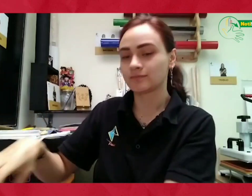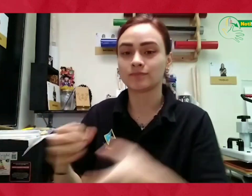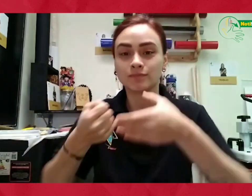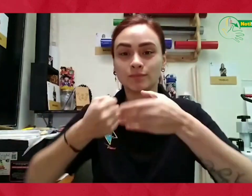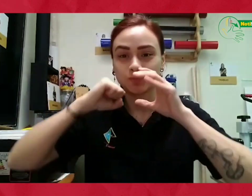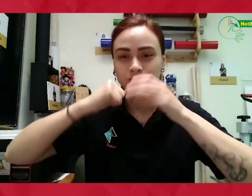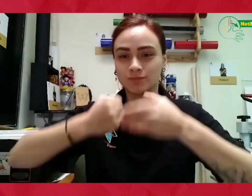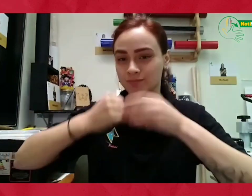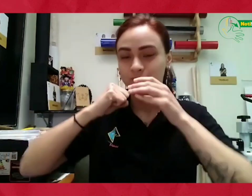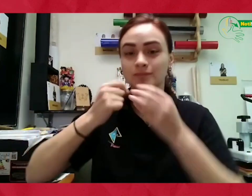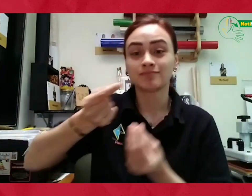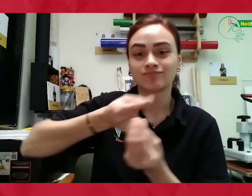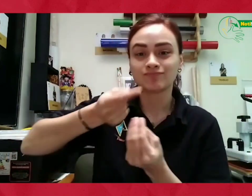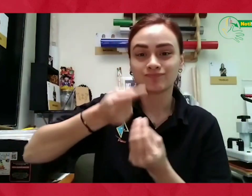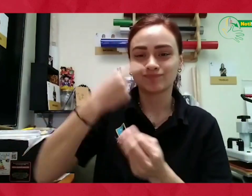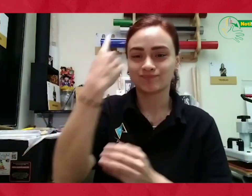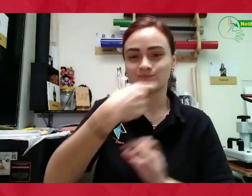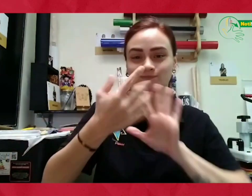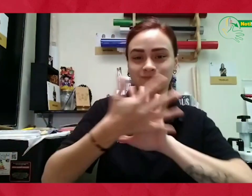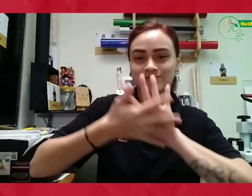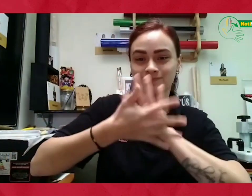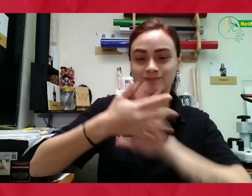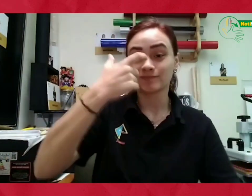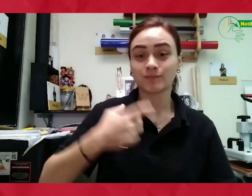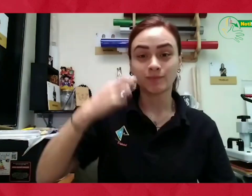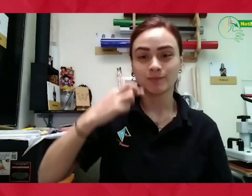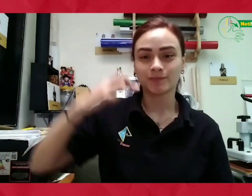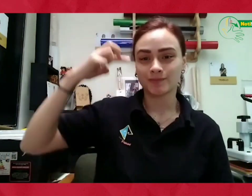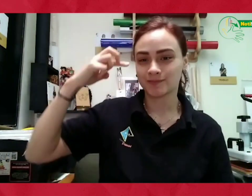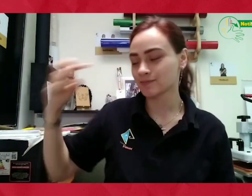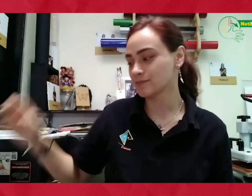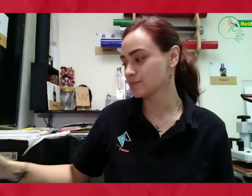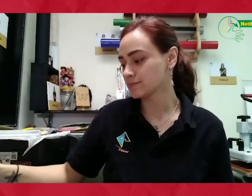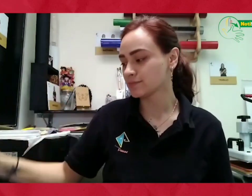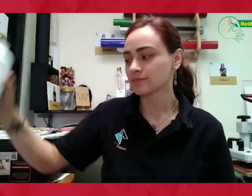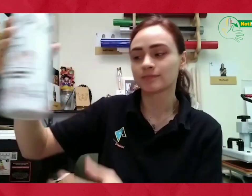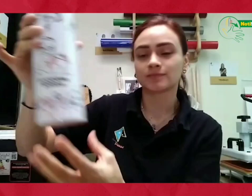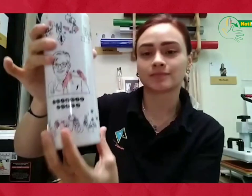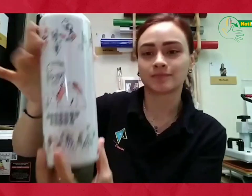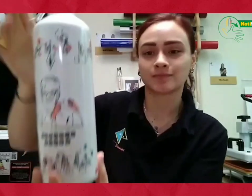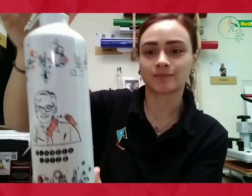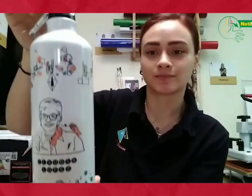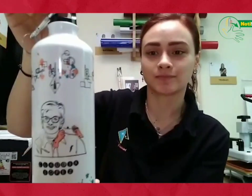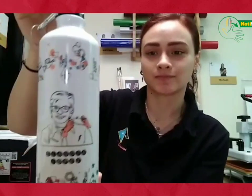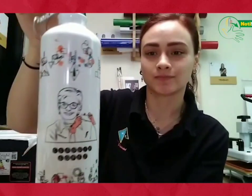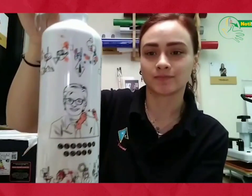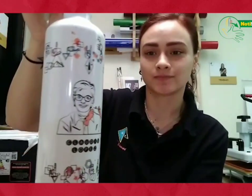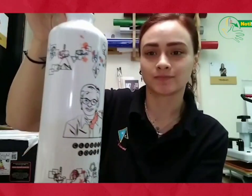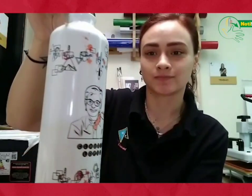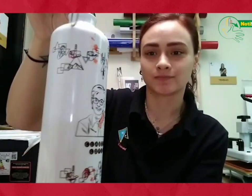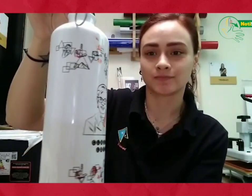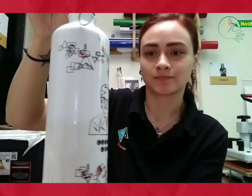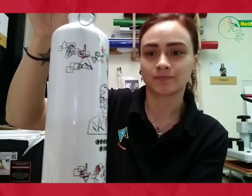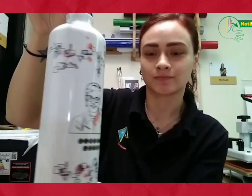Este es un MOOC con el diseño del rostro de mi cliente y su profesión, así como este